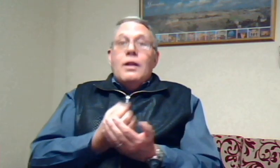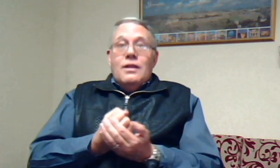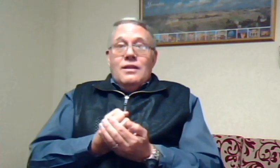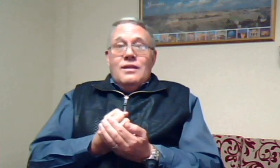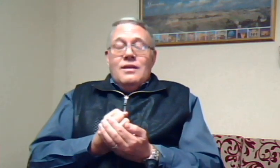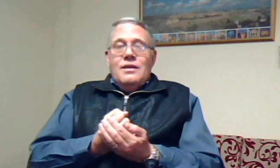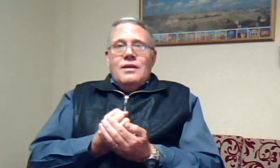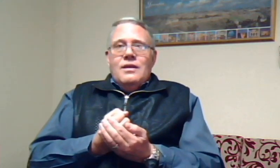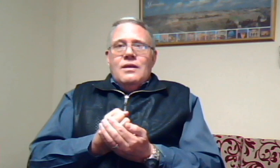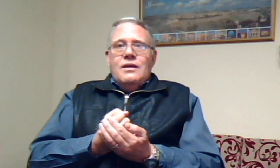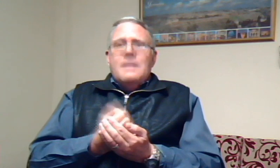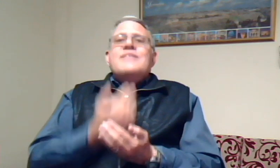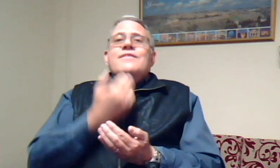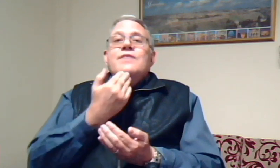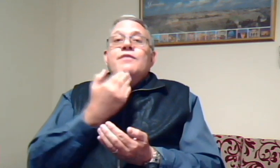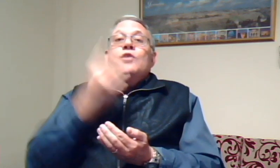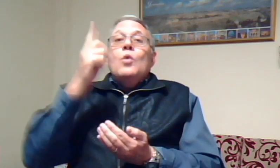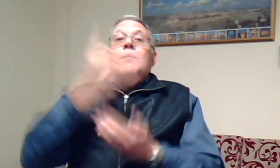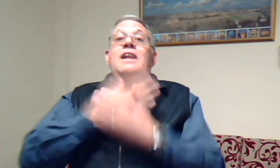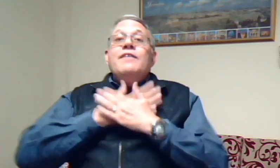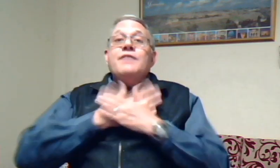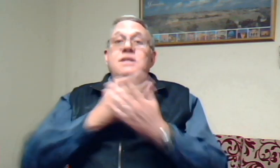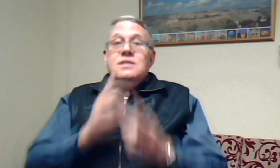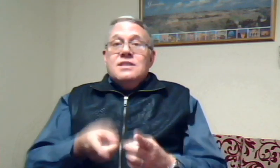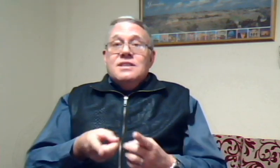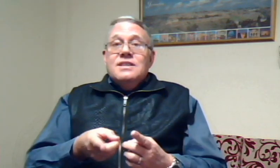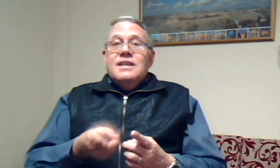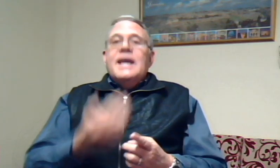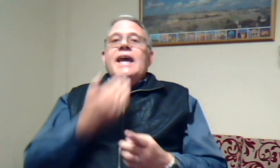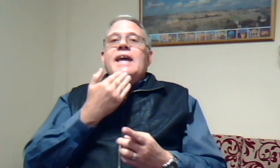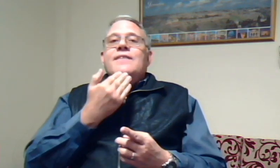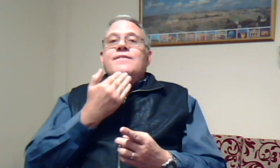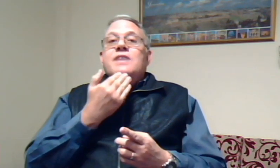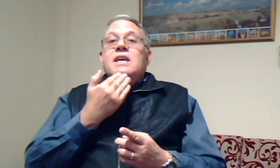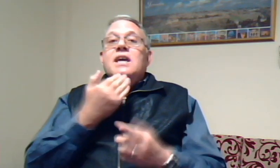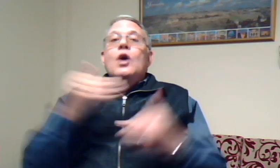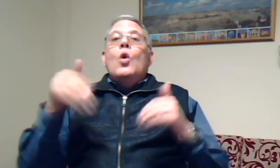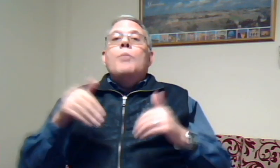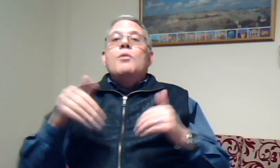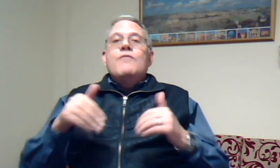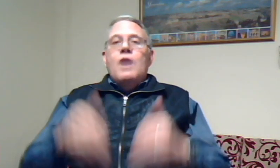wie vir hom lief is en wie op hom wacht